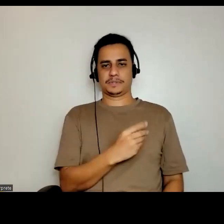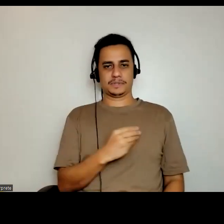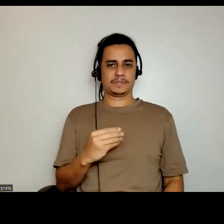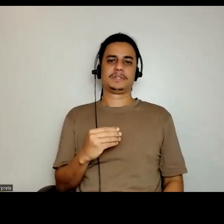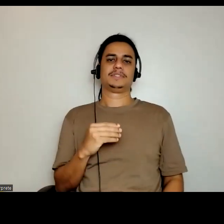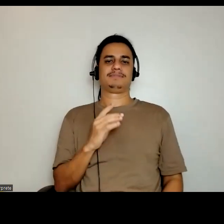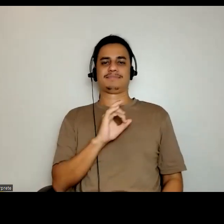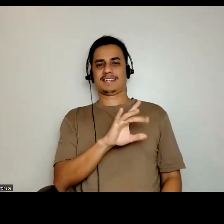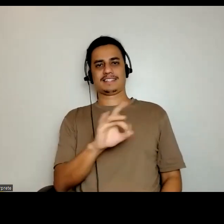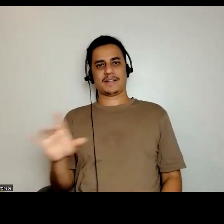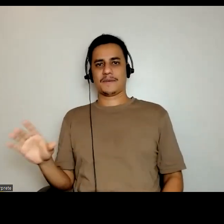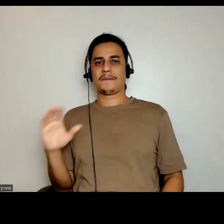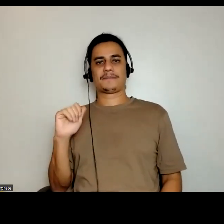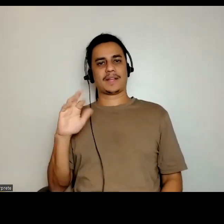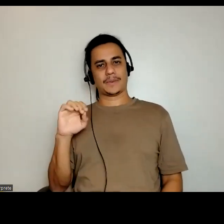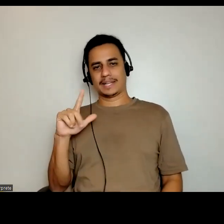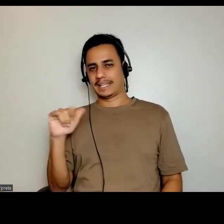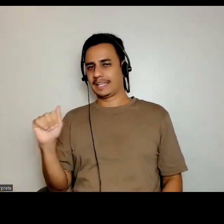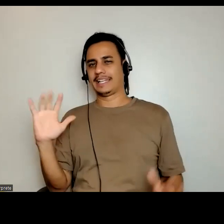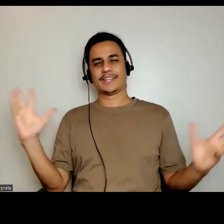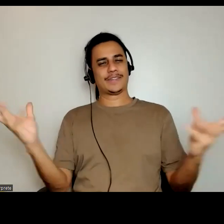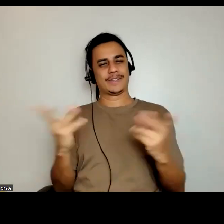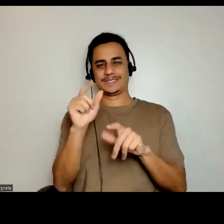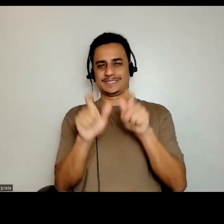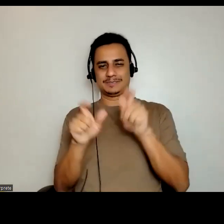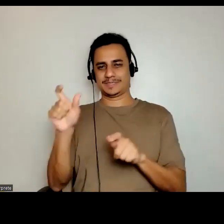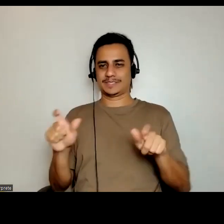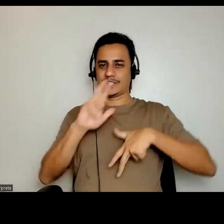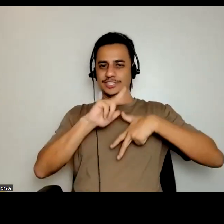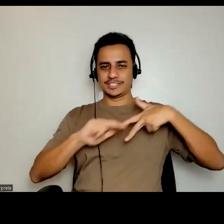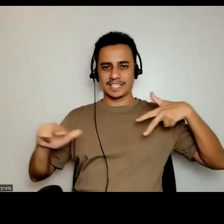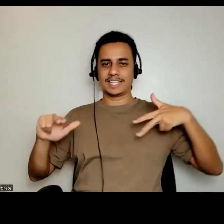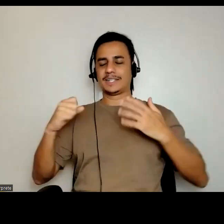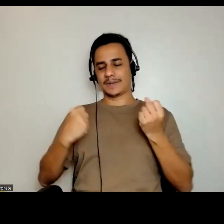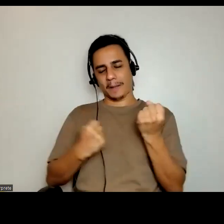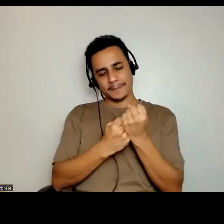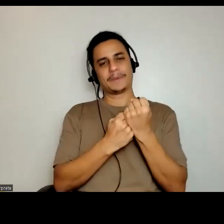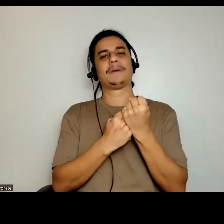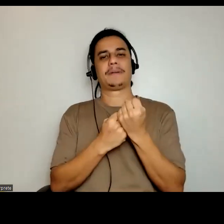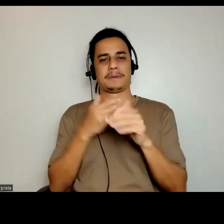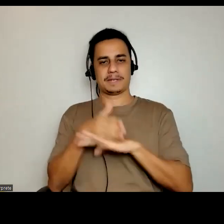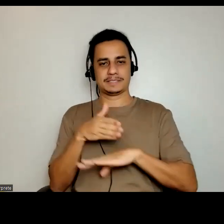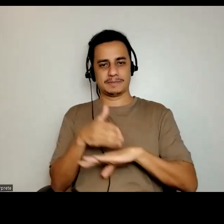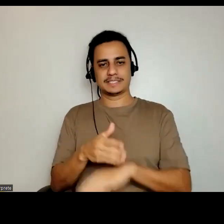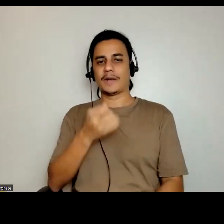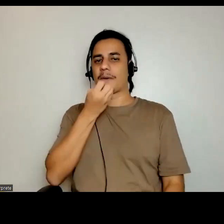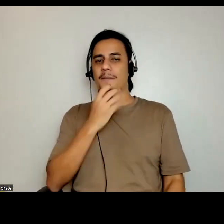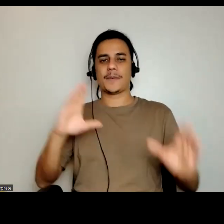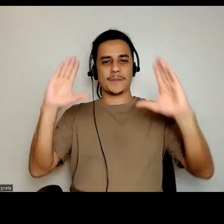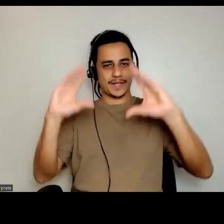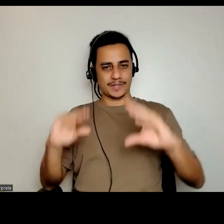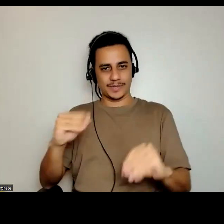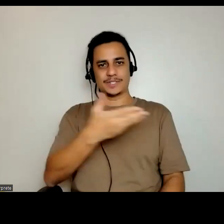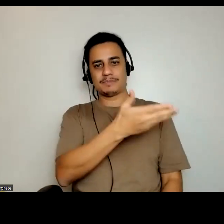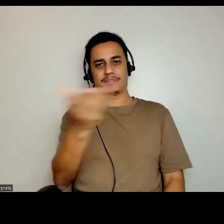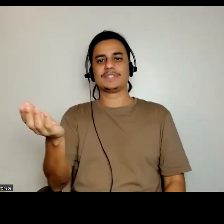Carolina, e a todas, todos e todos pelo apoio e pela participação. Boa noite para vocês,